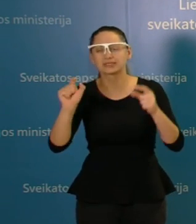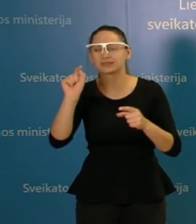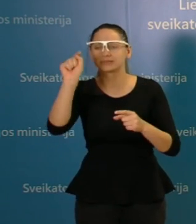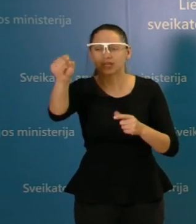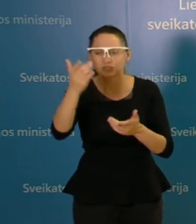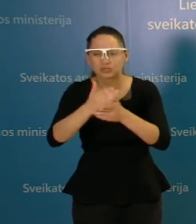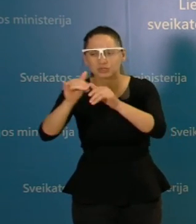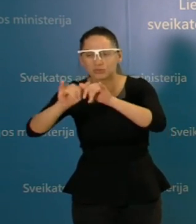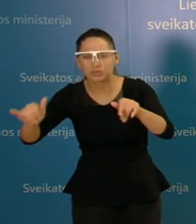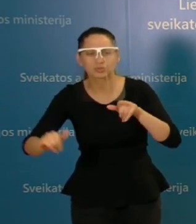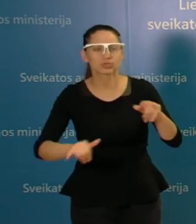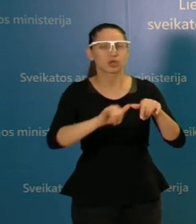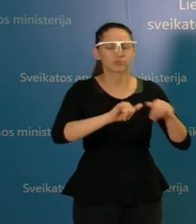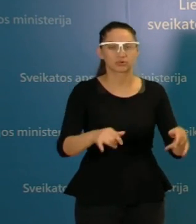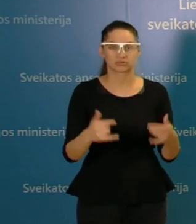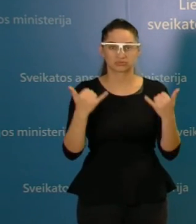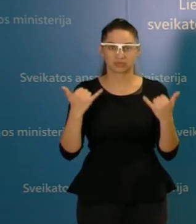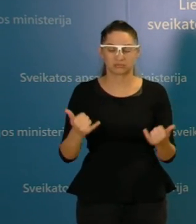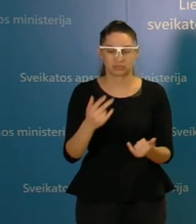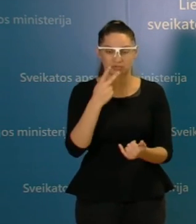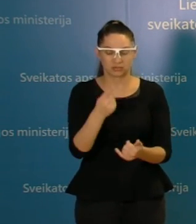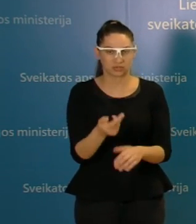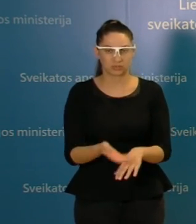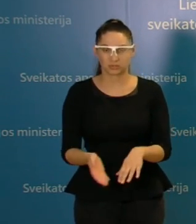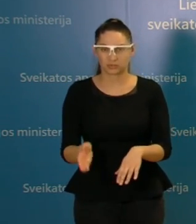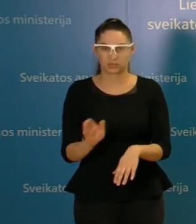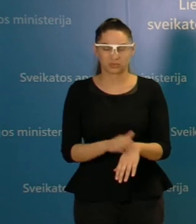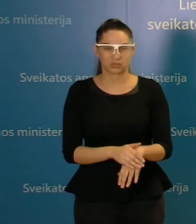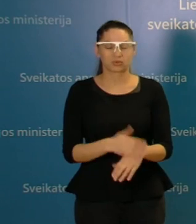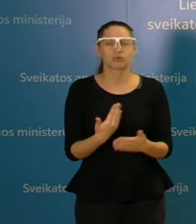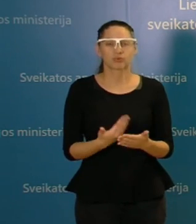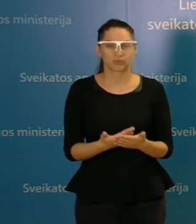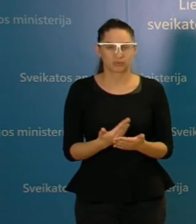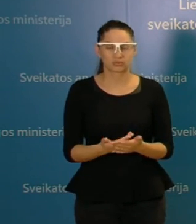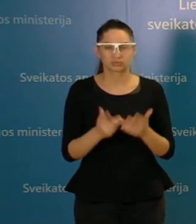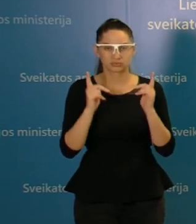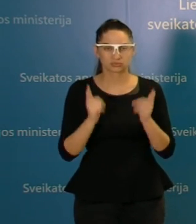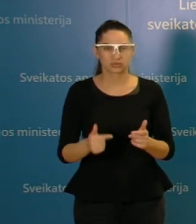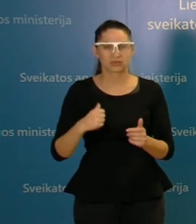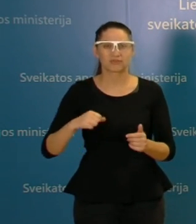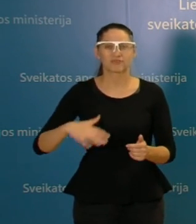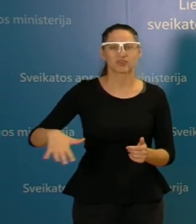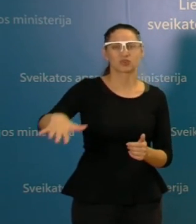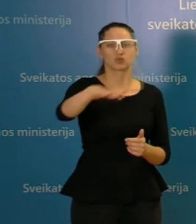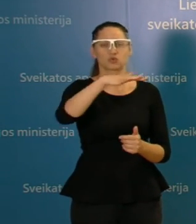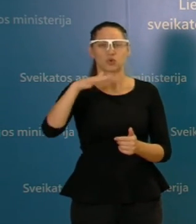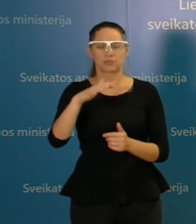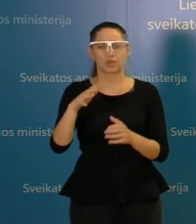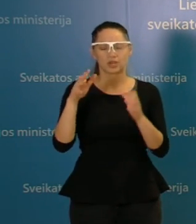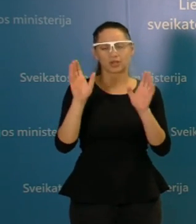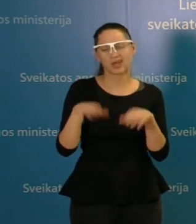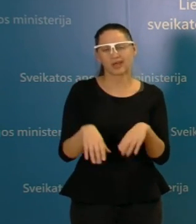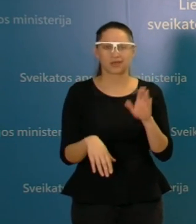ar kitos veiklos, tai dabartinio metu tikrai labai ir labai neramina būtent visuomenės požiūris į šią situaciją.